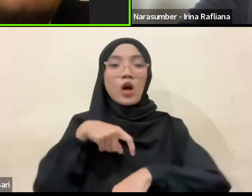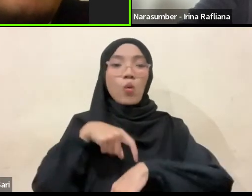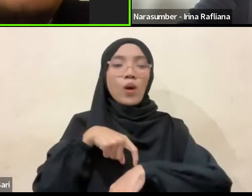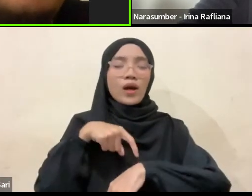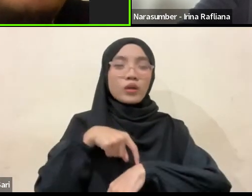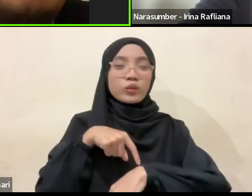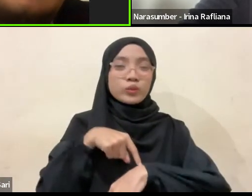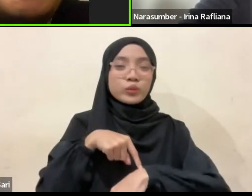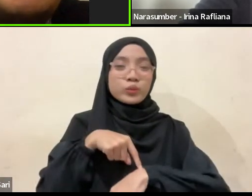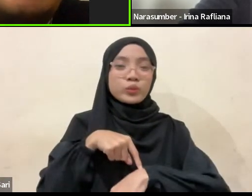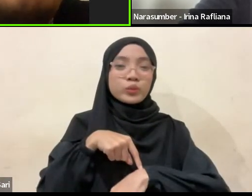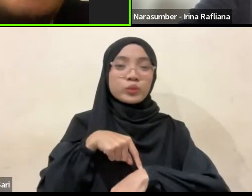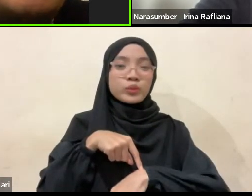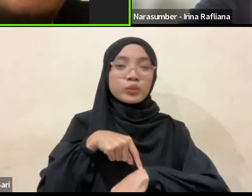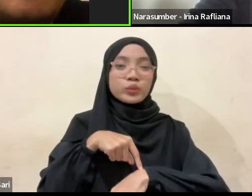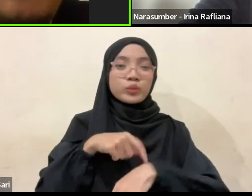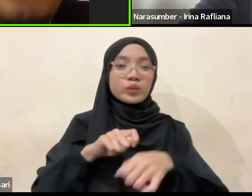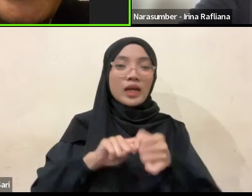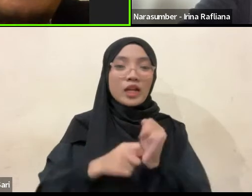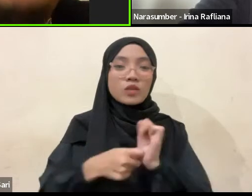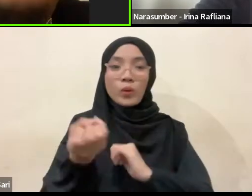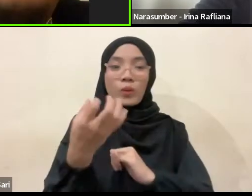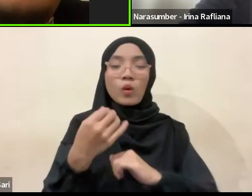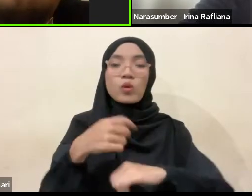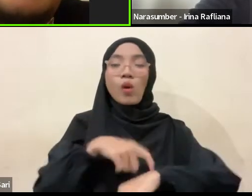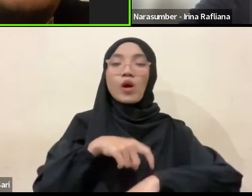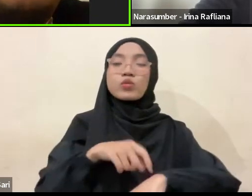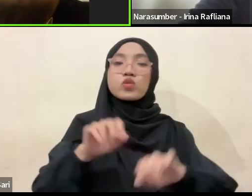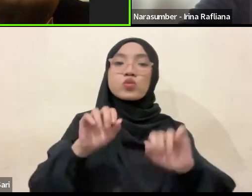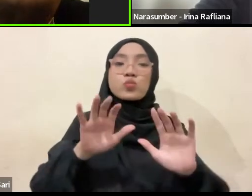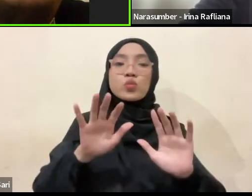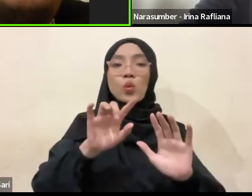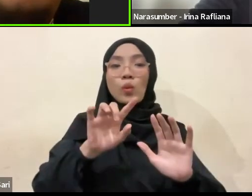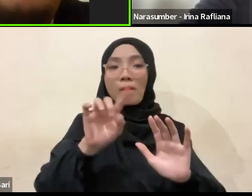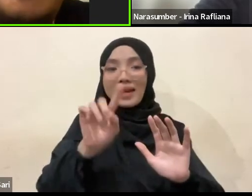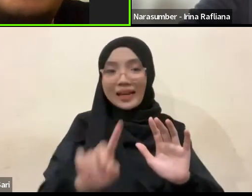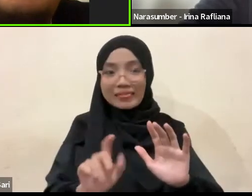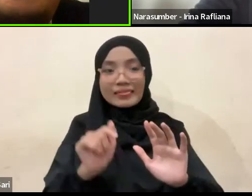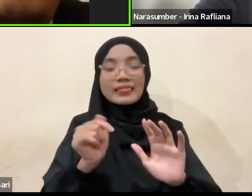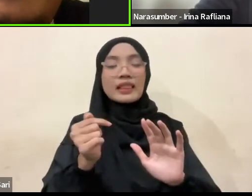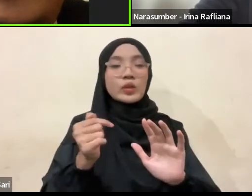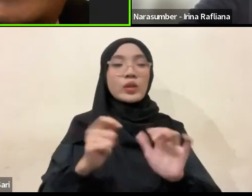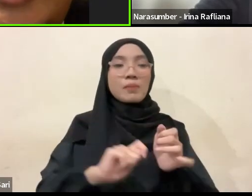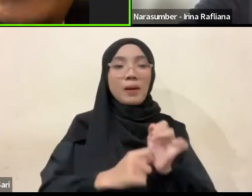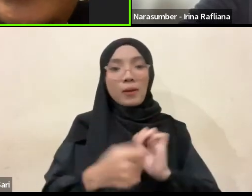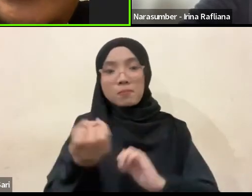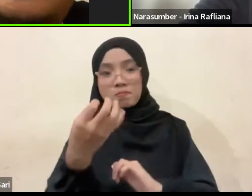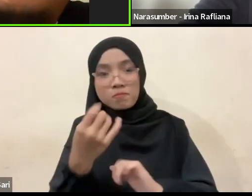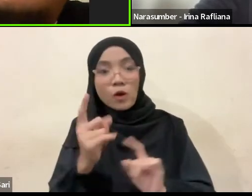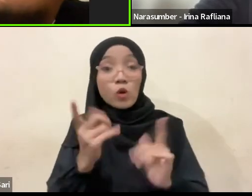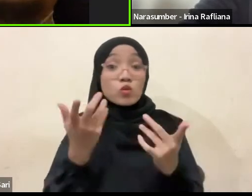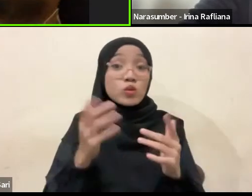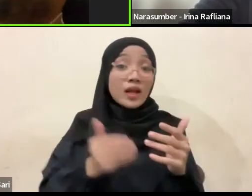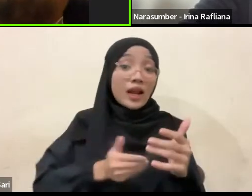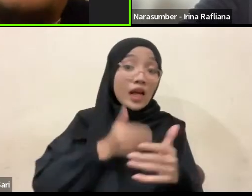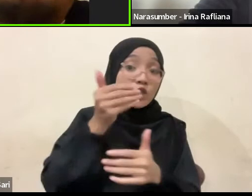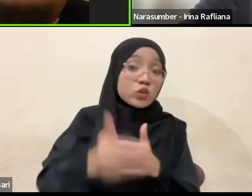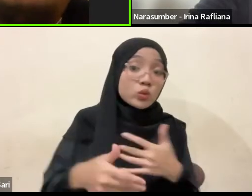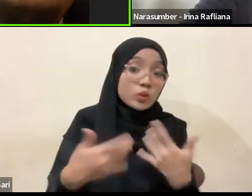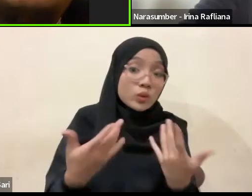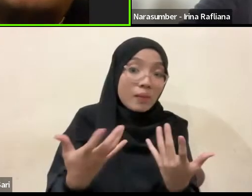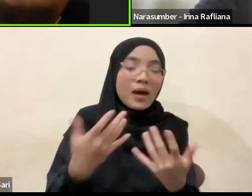waktu untuk memberikan tanggapan, 10 menit untuk 2 orang penanggap. Kemudian baru kita lanjutkan nanti dengan